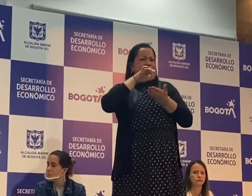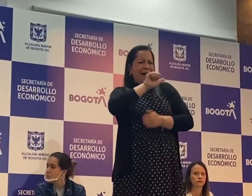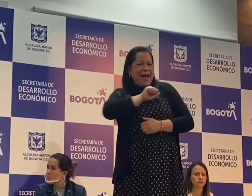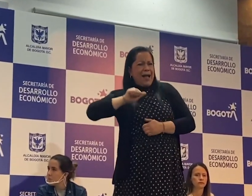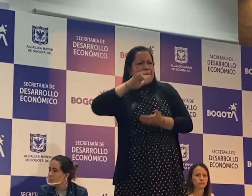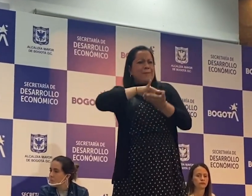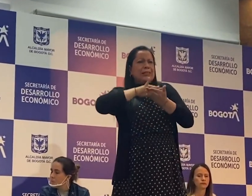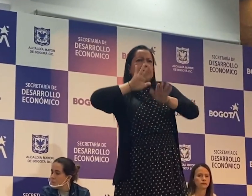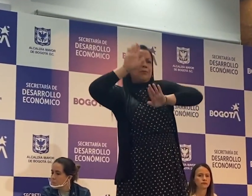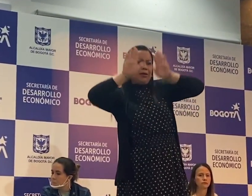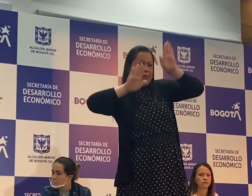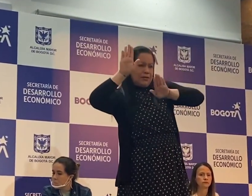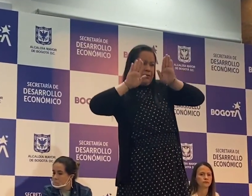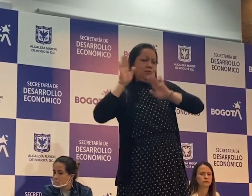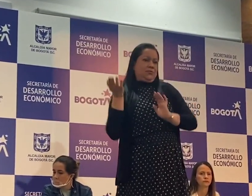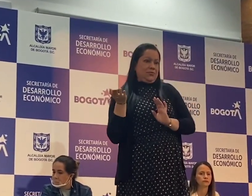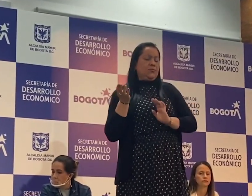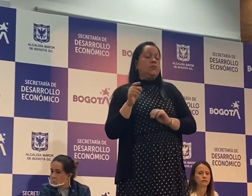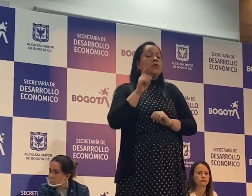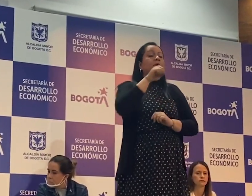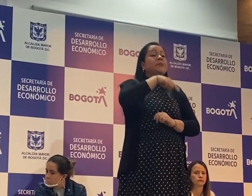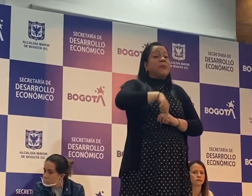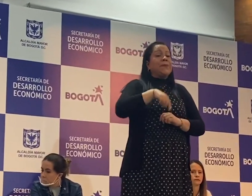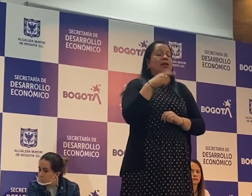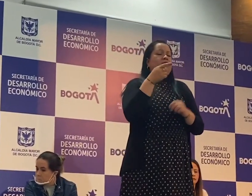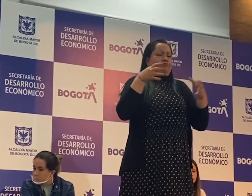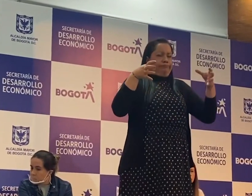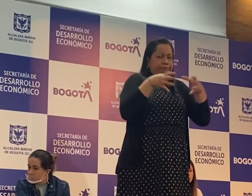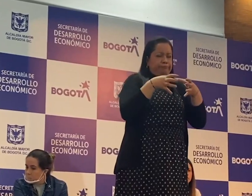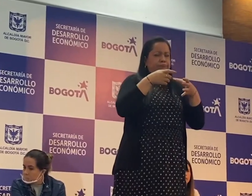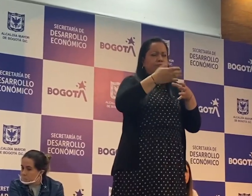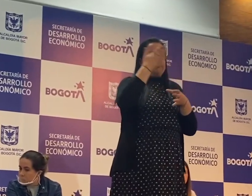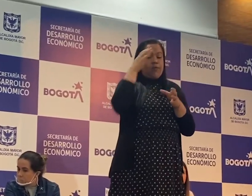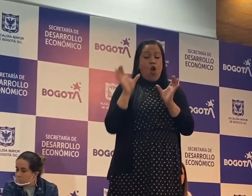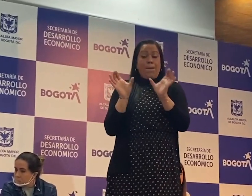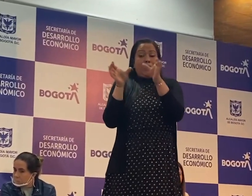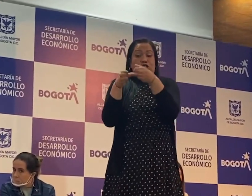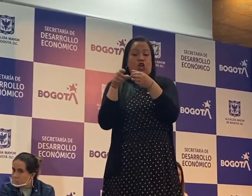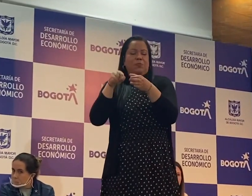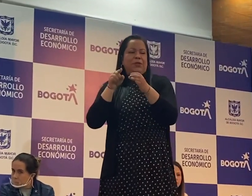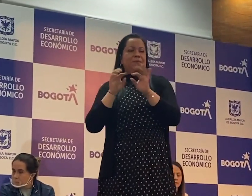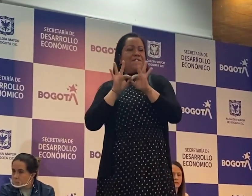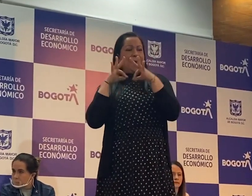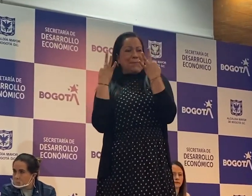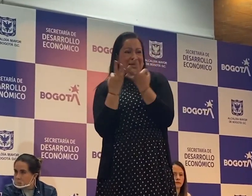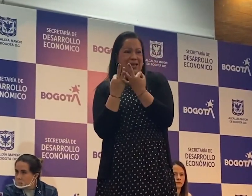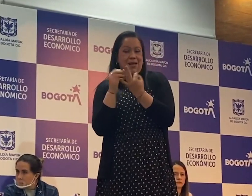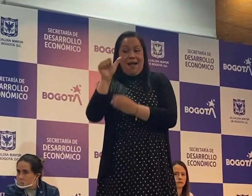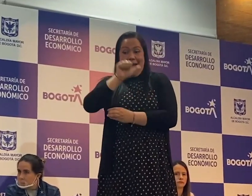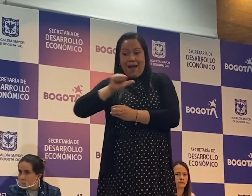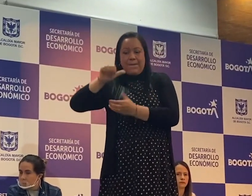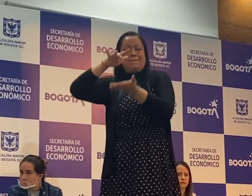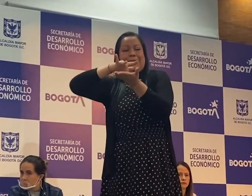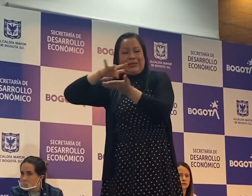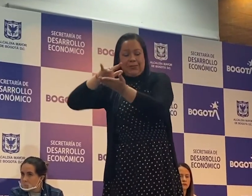ser asambleas, sus diferentes comisiones, como es la Comisión de la Familia,